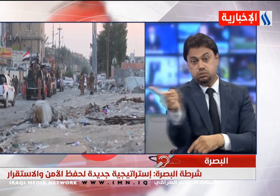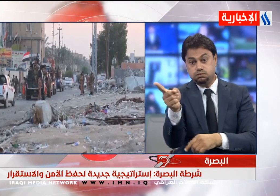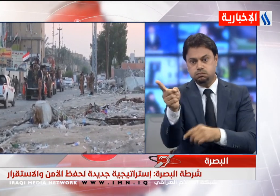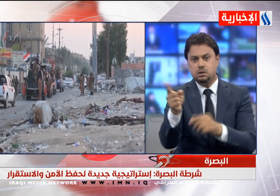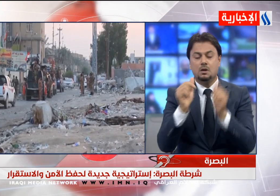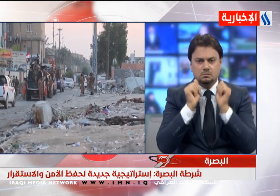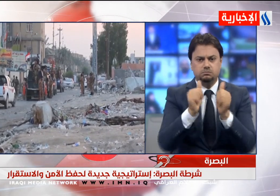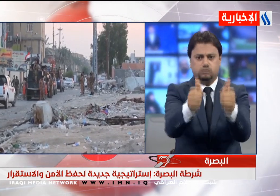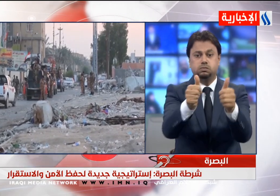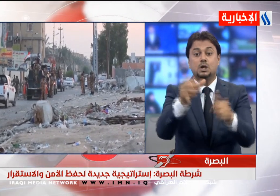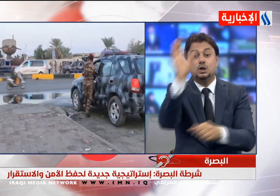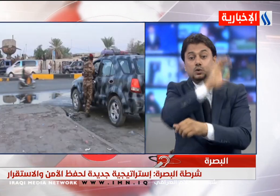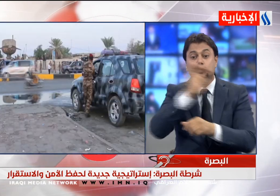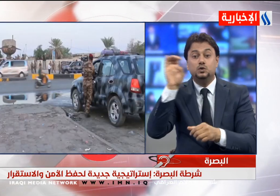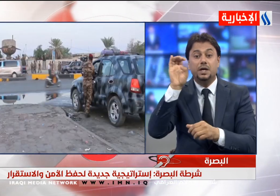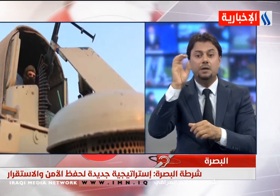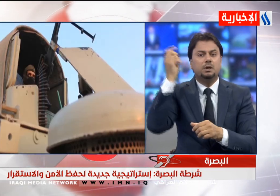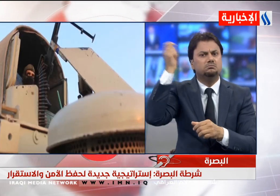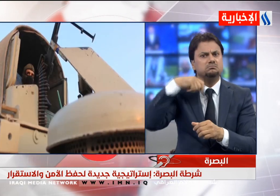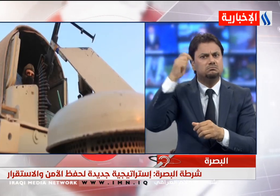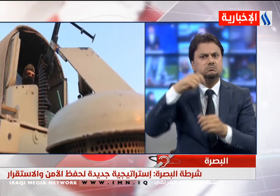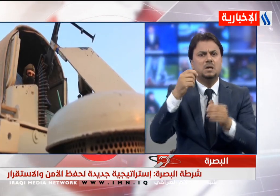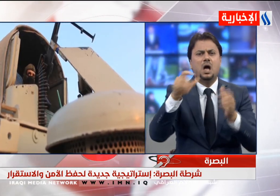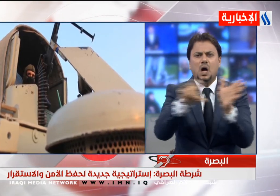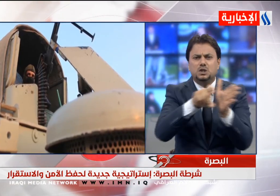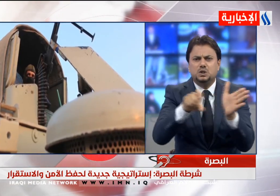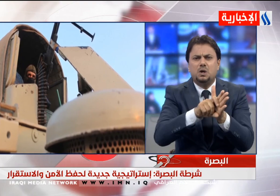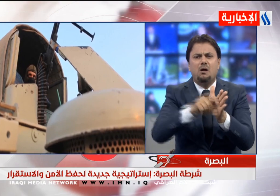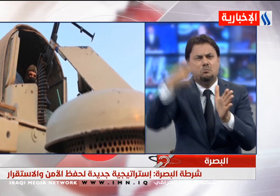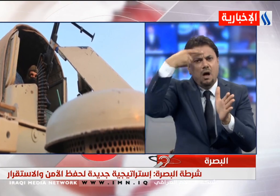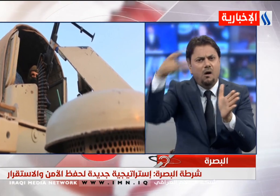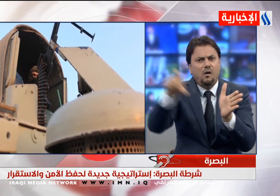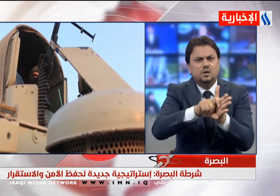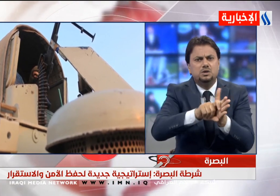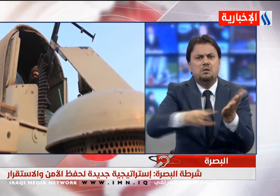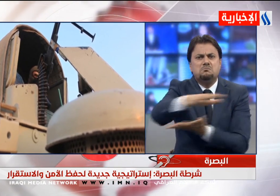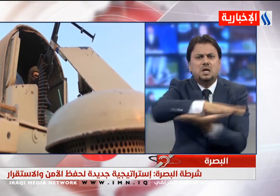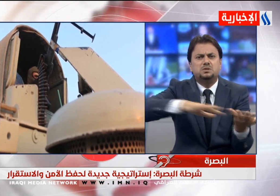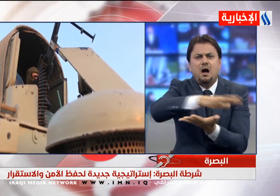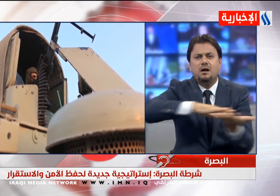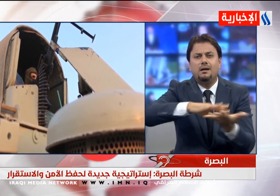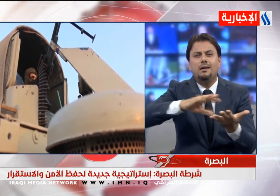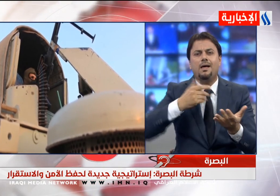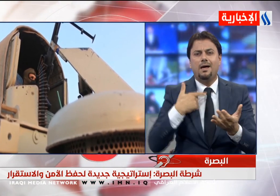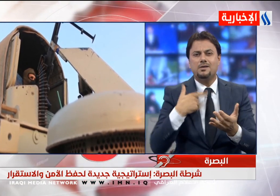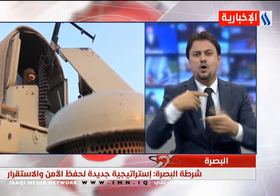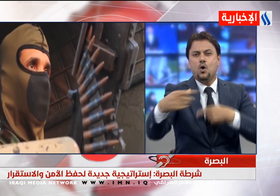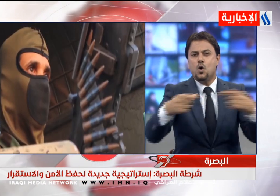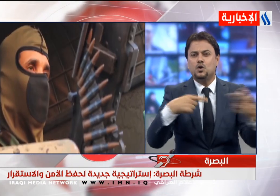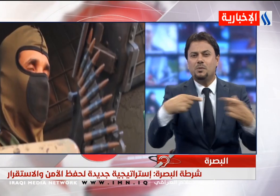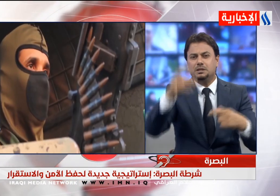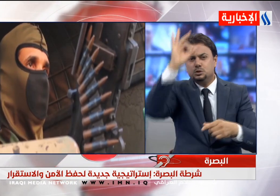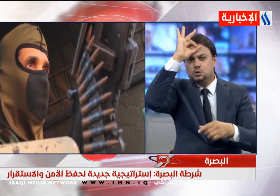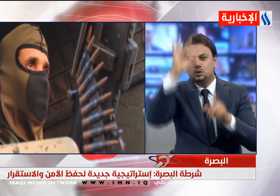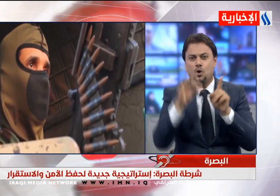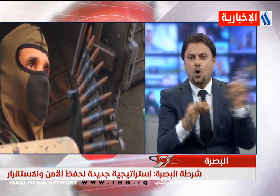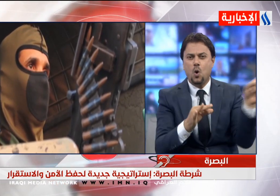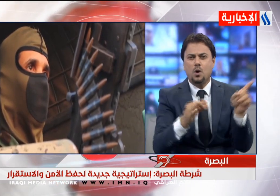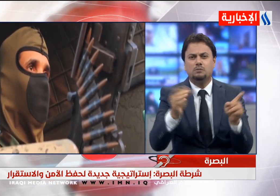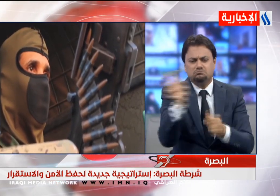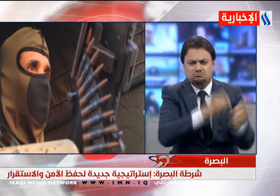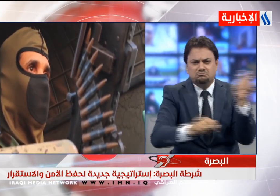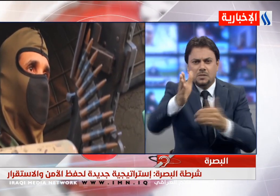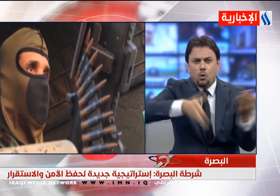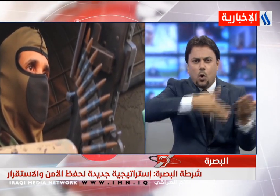أن التعامل مع الجريمة وجرائم النزاعات العشائرية سيكون لها أسلوب خاص بالتركيز على الأماكن